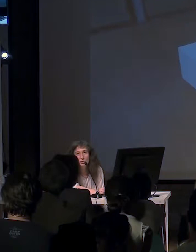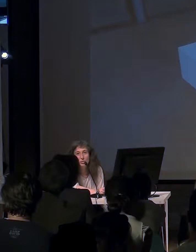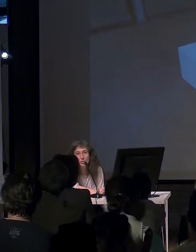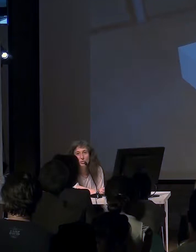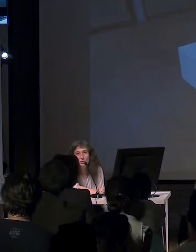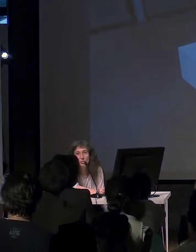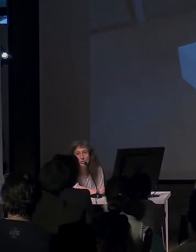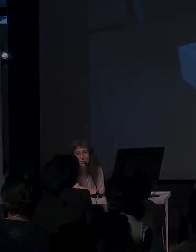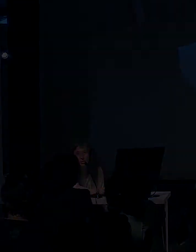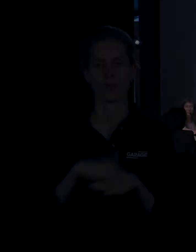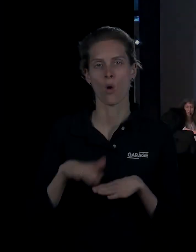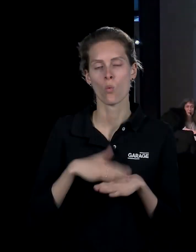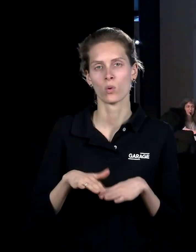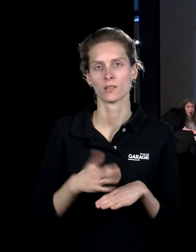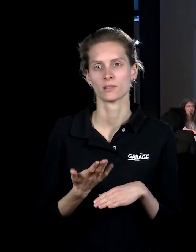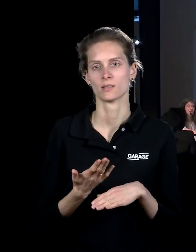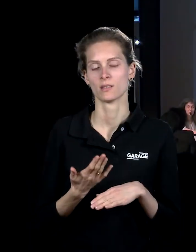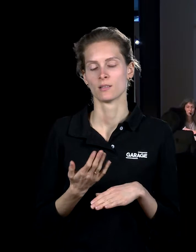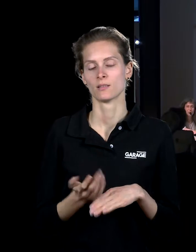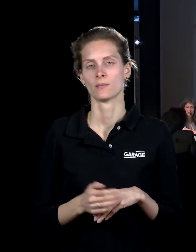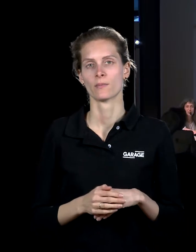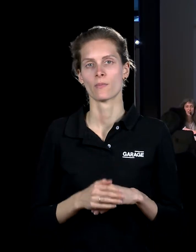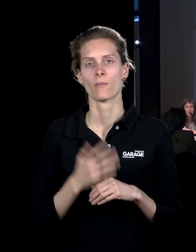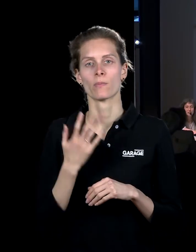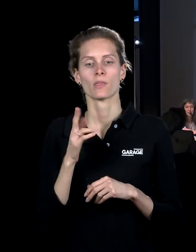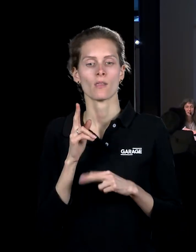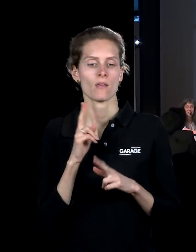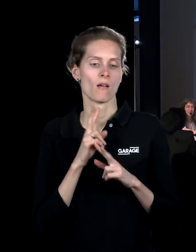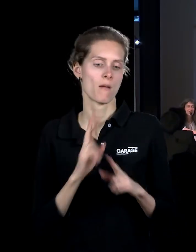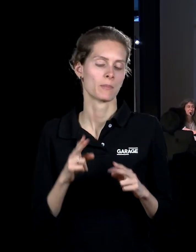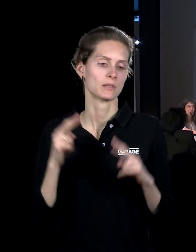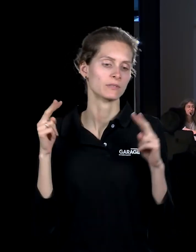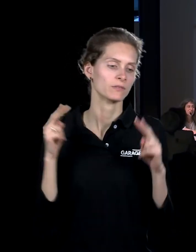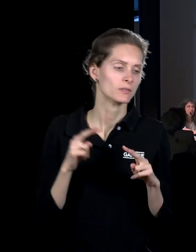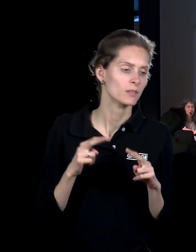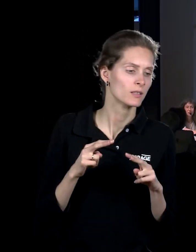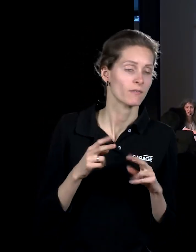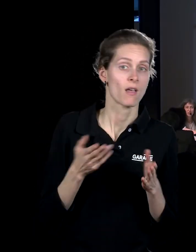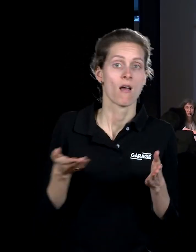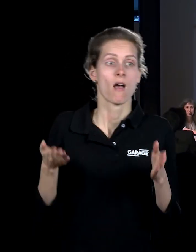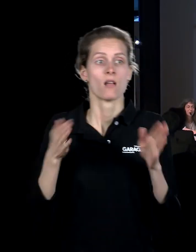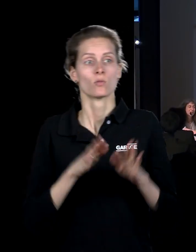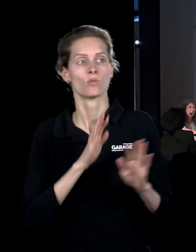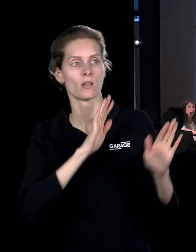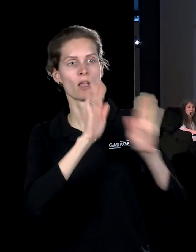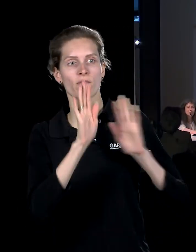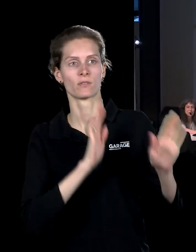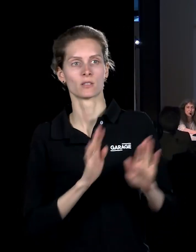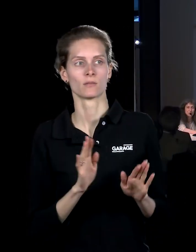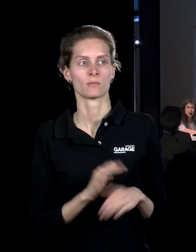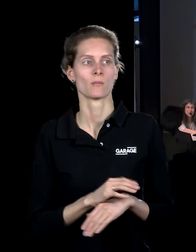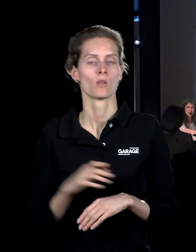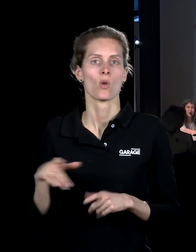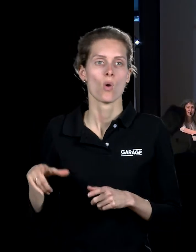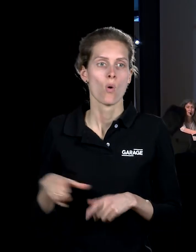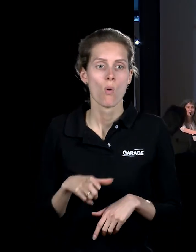постамента квадратная. Потом осталось, только как свидетельство этого, остается на выставке вот этот самый подиум, на